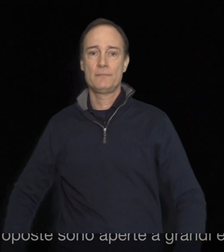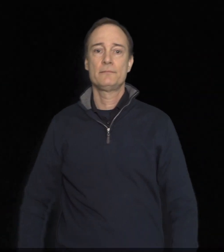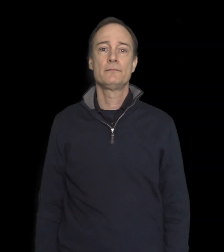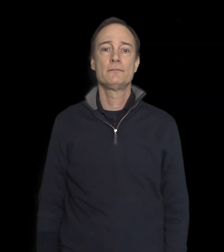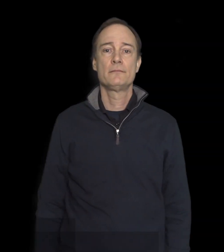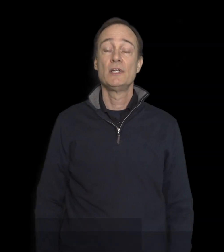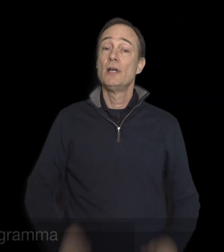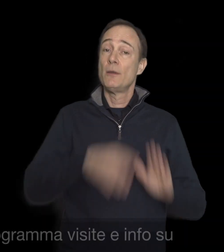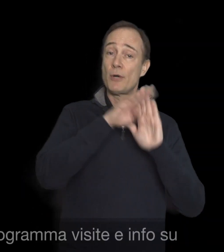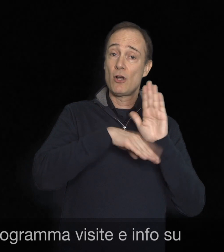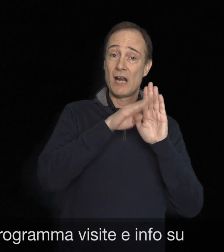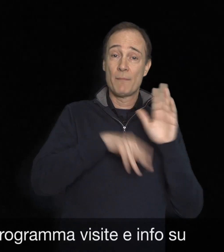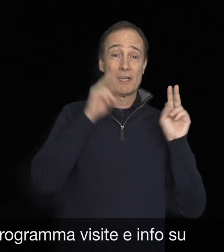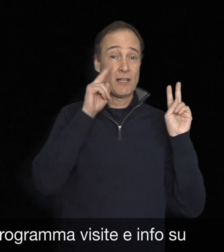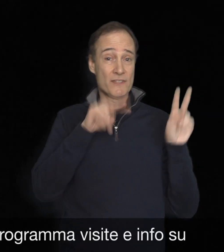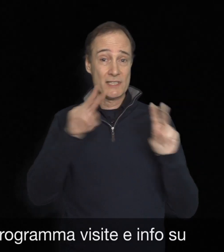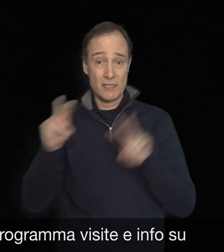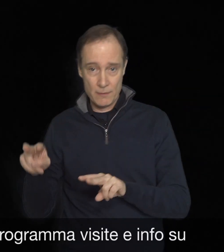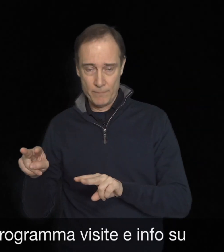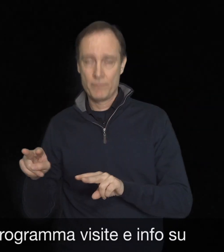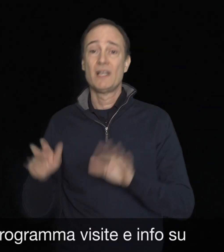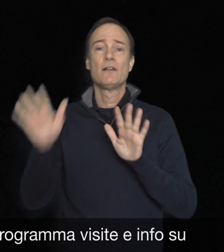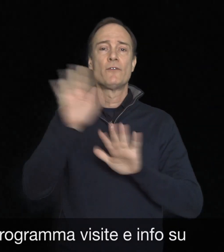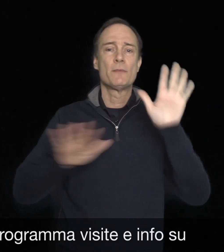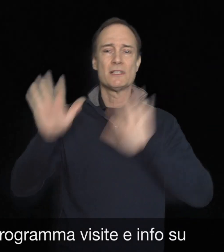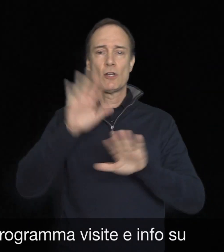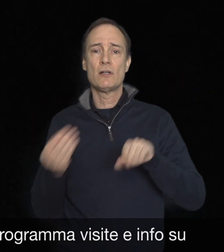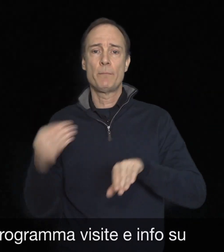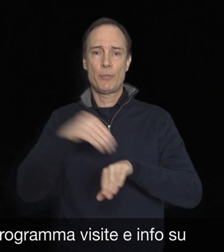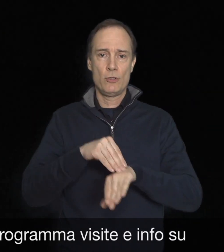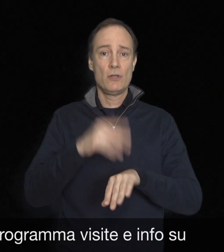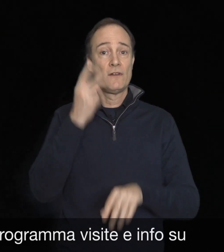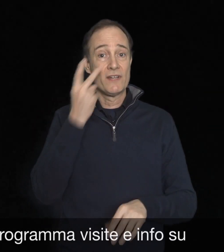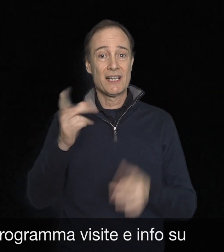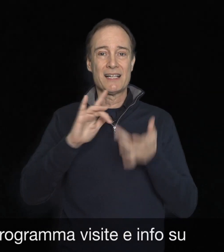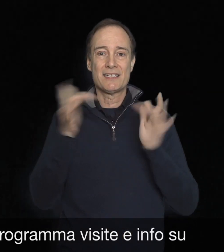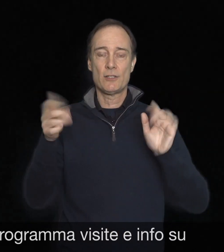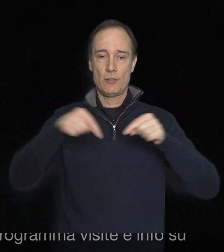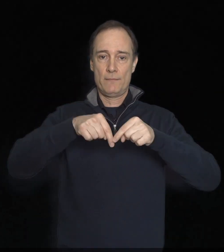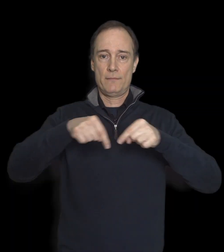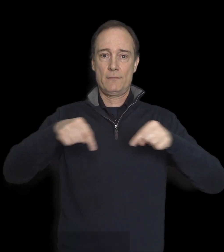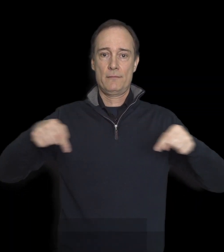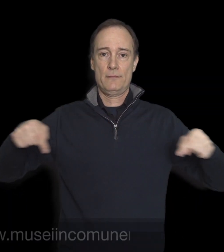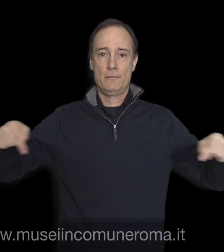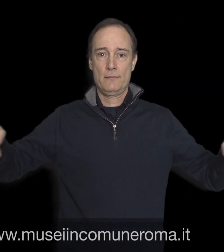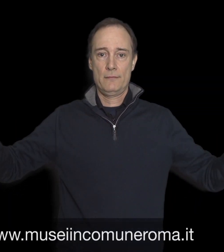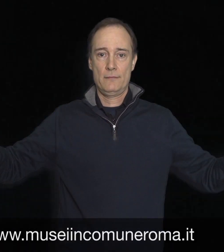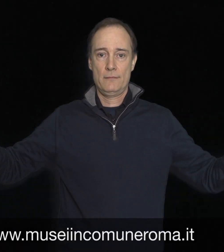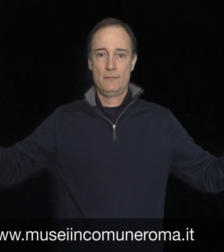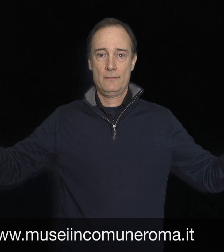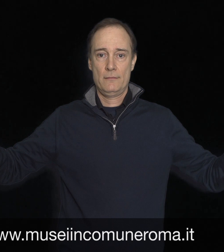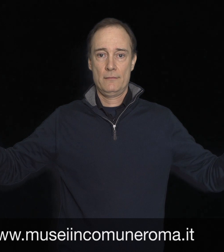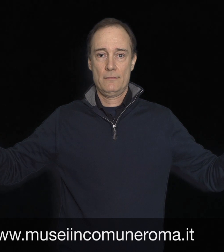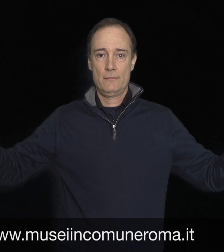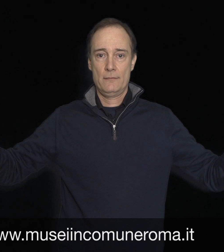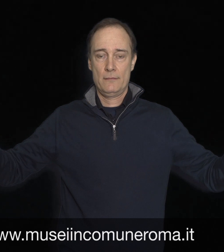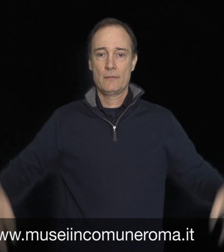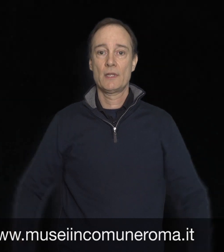info su museincomuneroma.it e 060608